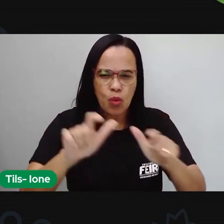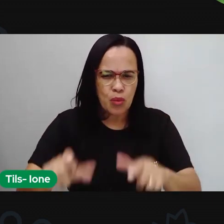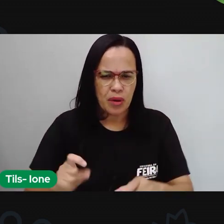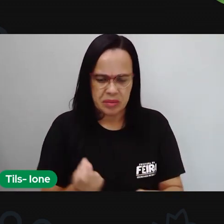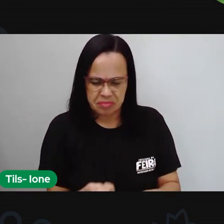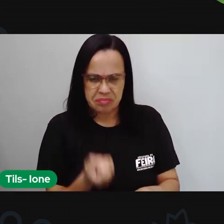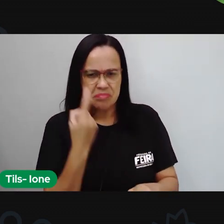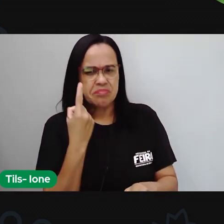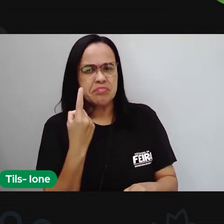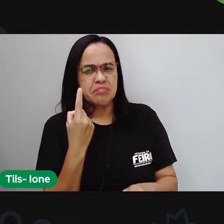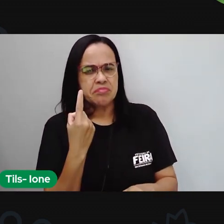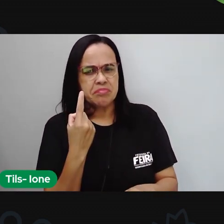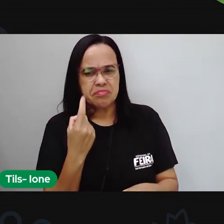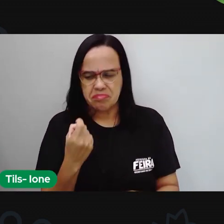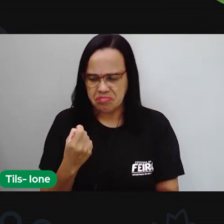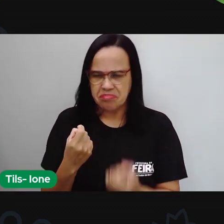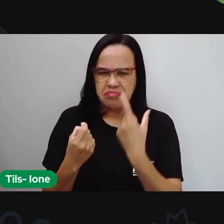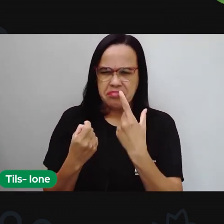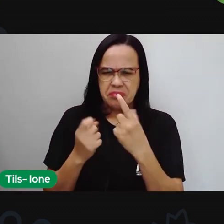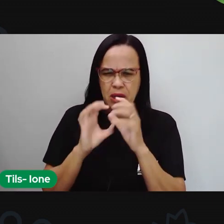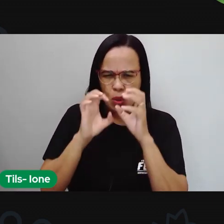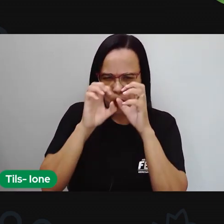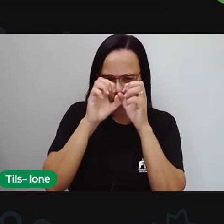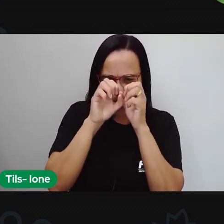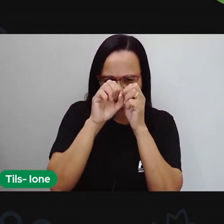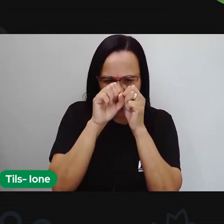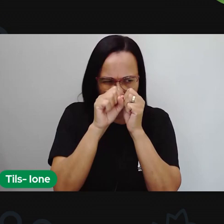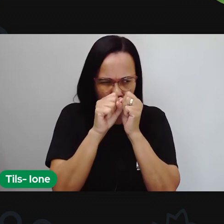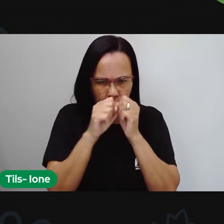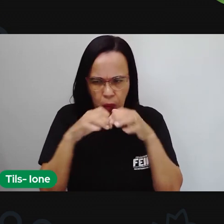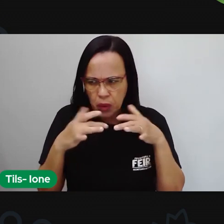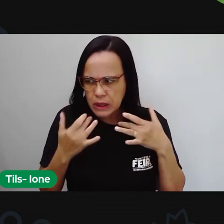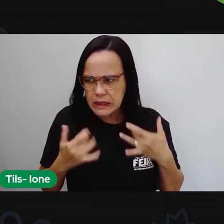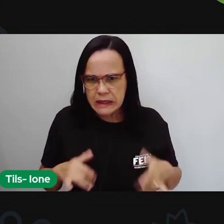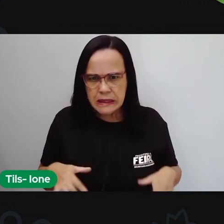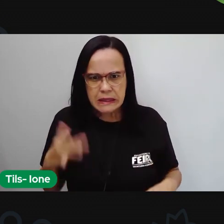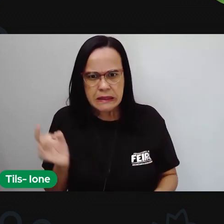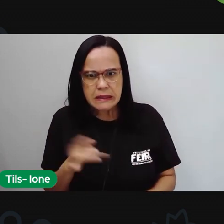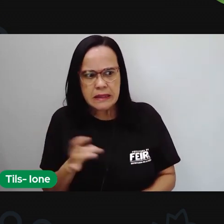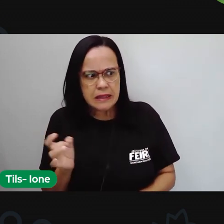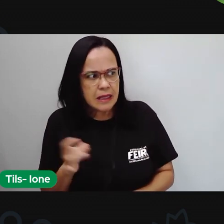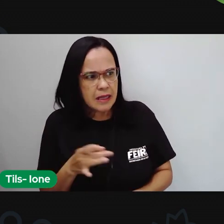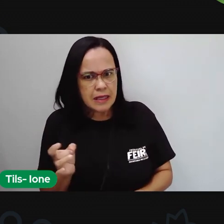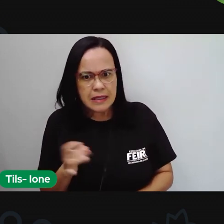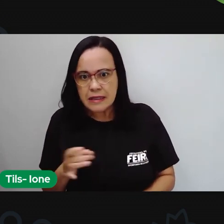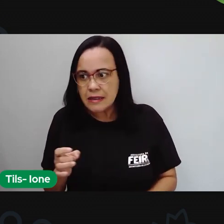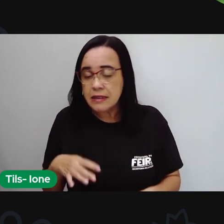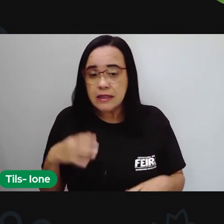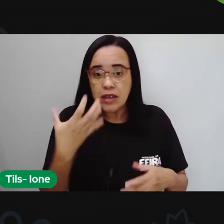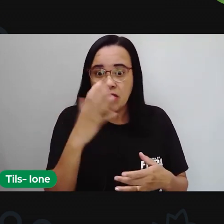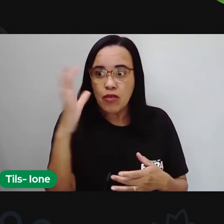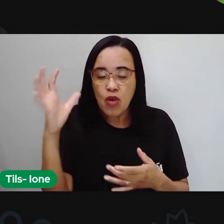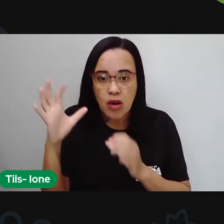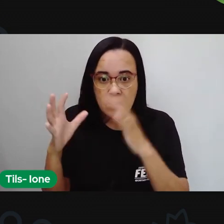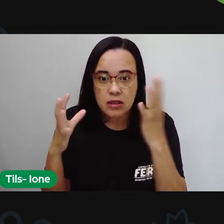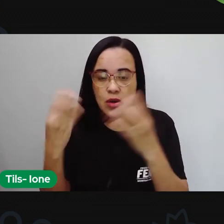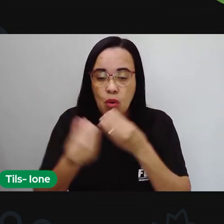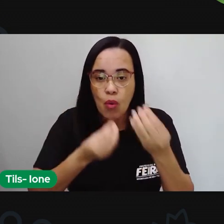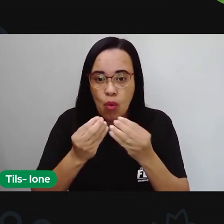com cantos escuros e assustadores. Era uma floresta misteriosa.